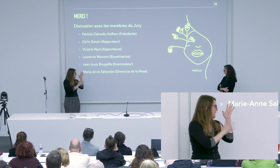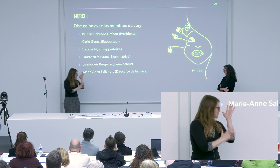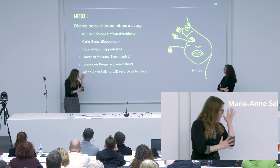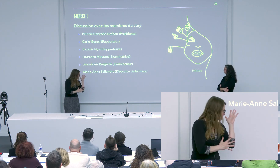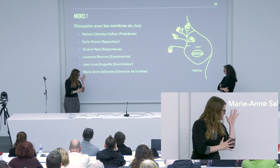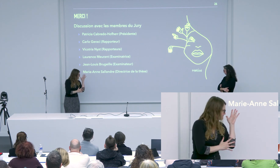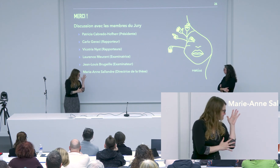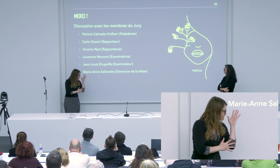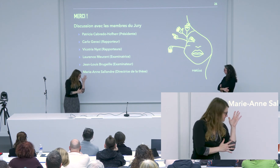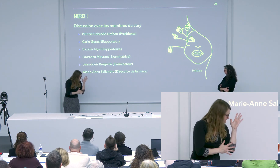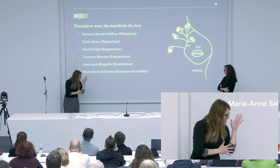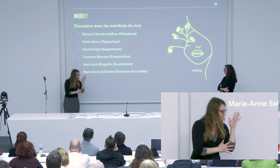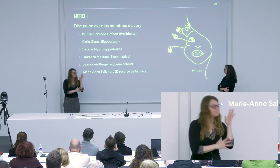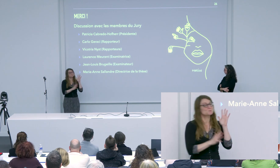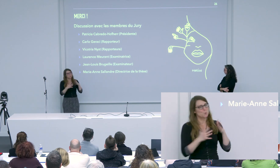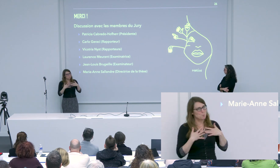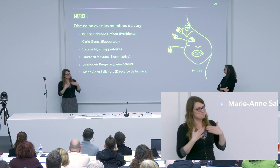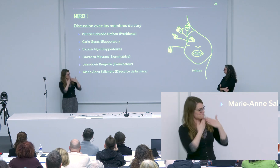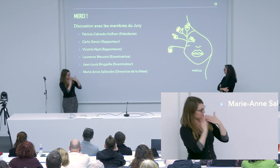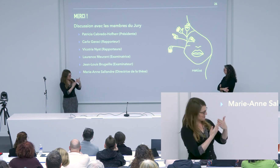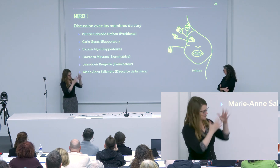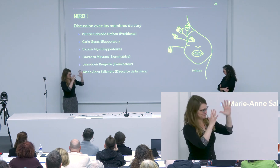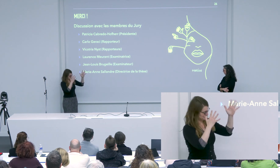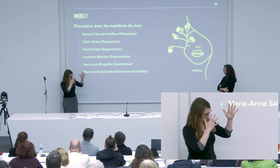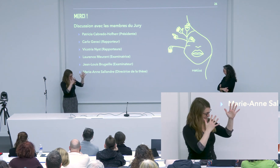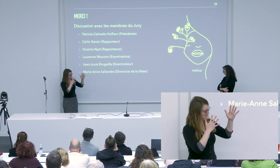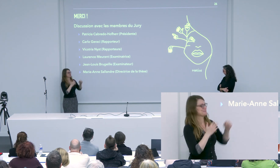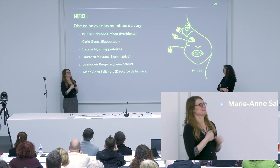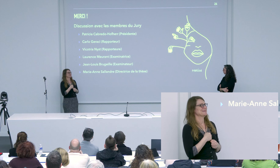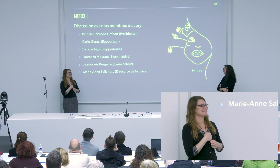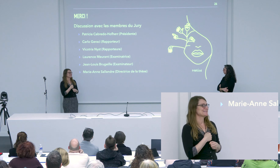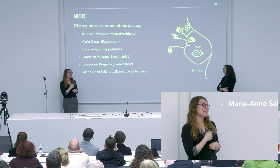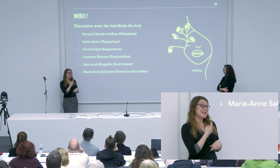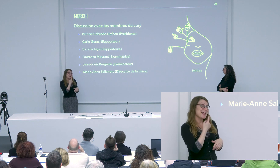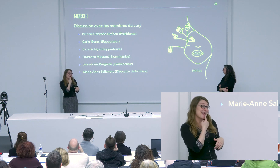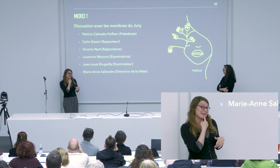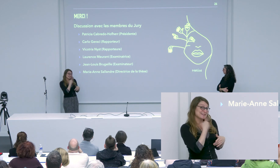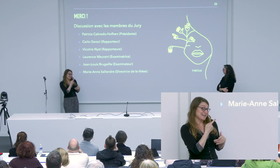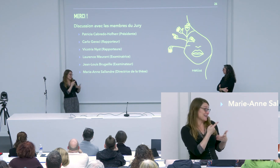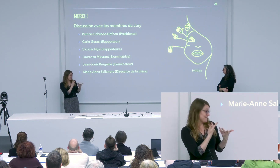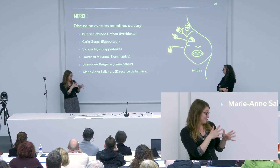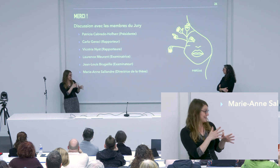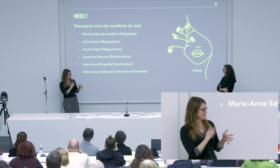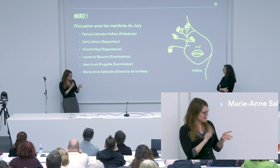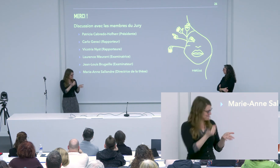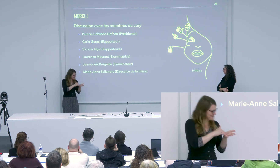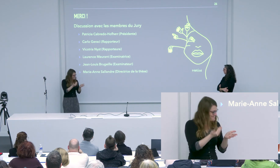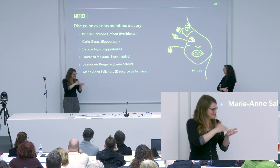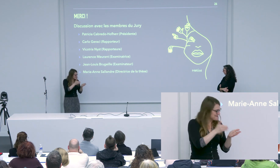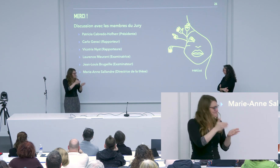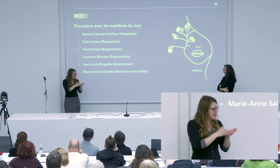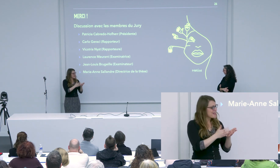te plonger dans une recherche linguistique avec un focus sur le lexique. Donc bravo d'avoir suivi cette intuition, je te félicite.